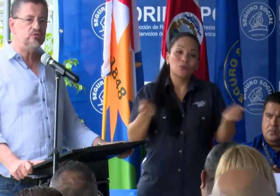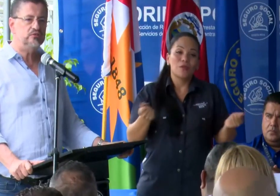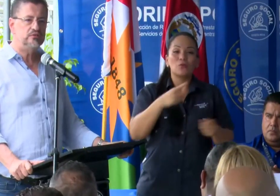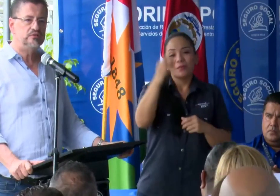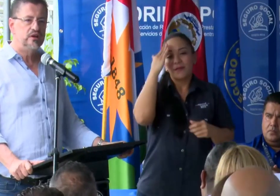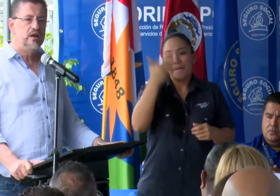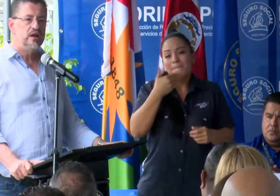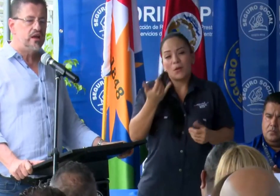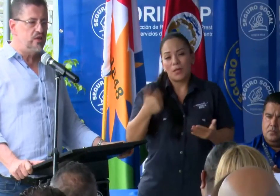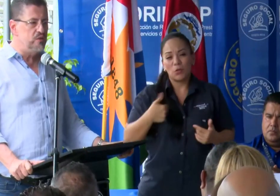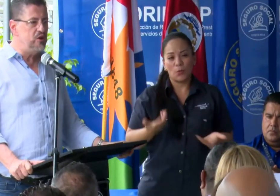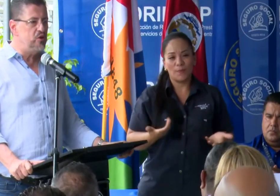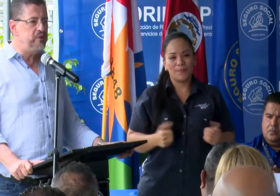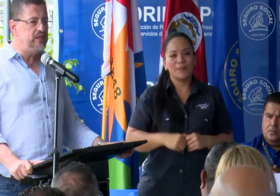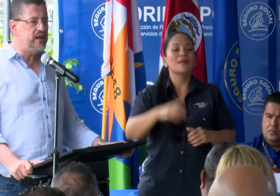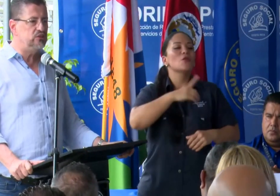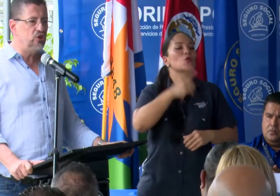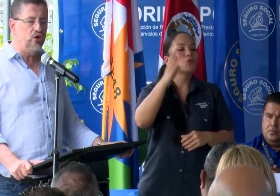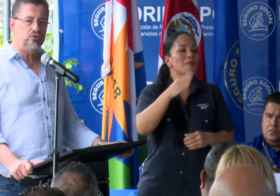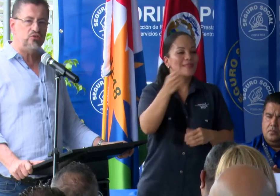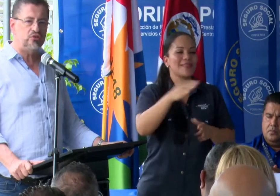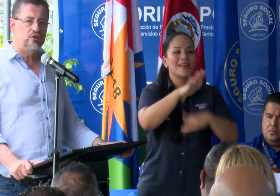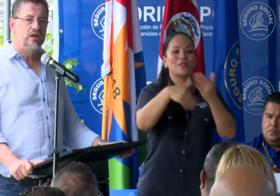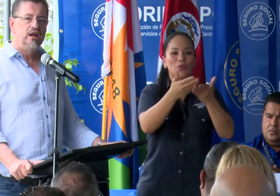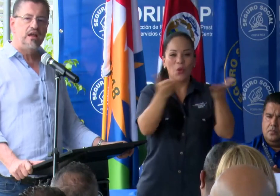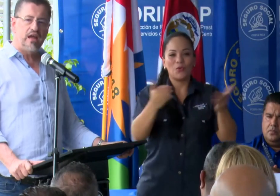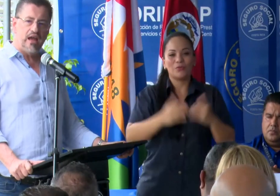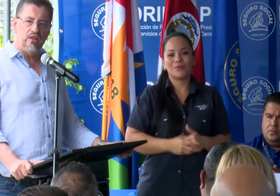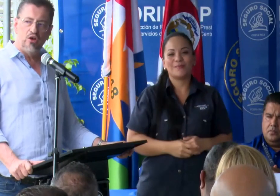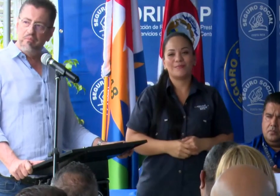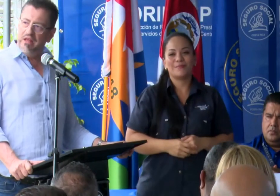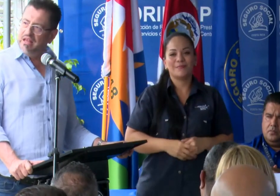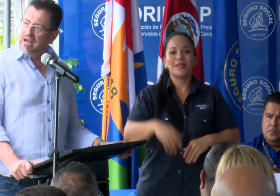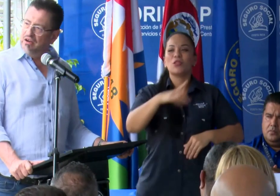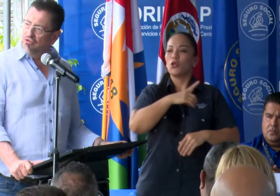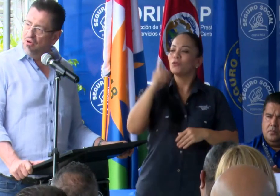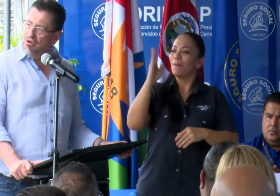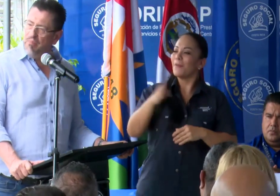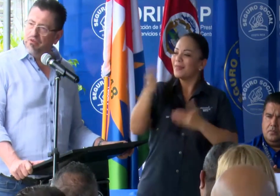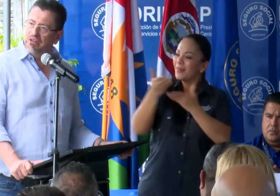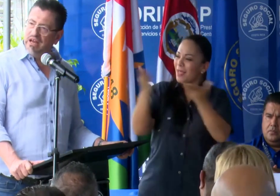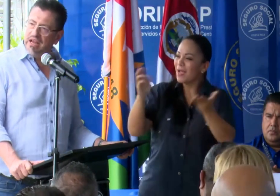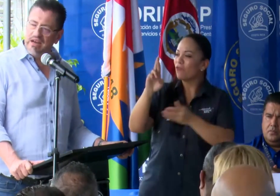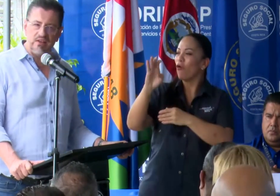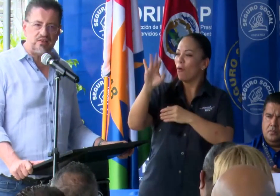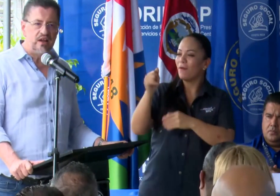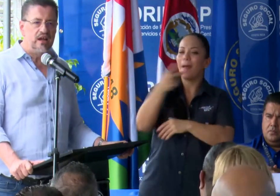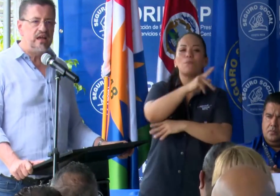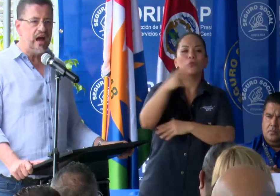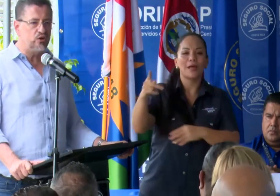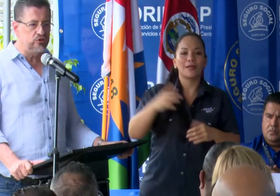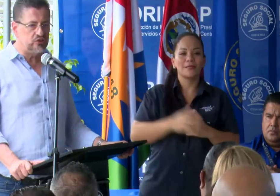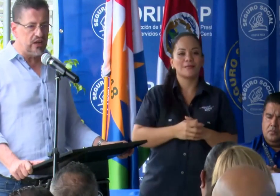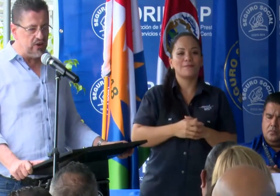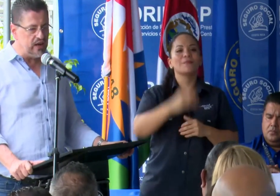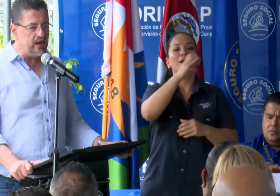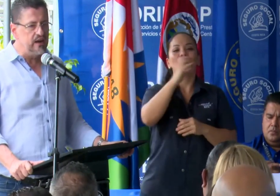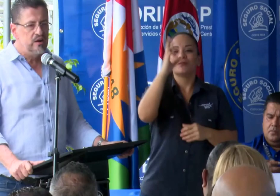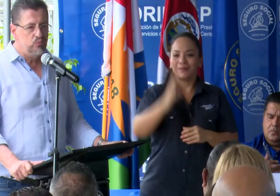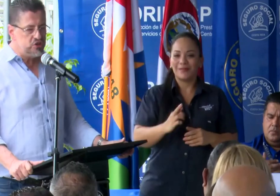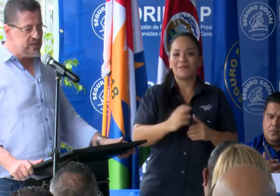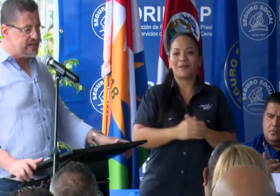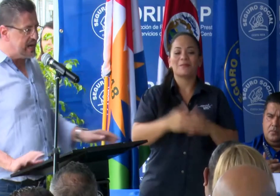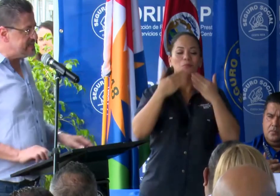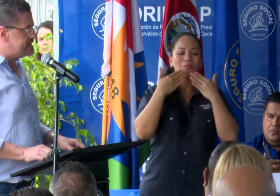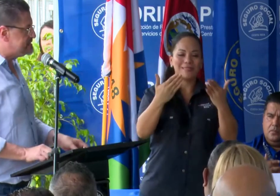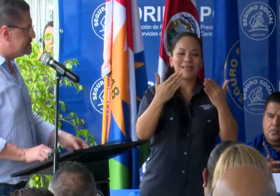mejor que yo. Que Dios me los bendiga a todos, que Dios bendiga al Roble, a Punta Arenas, y a Costa Rica.